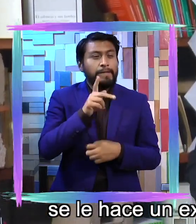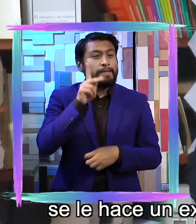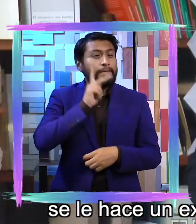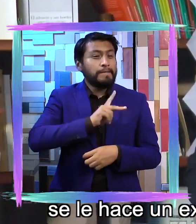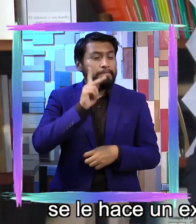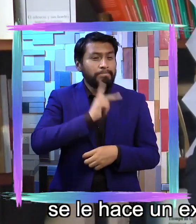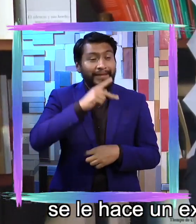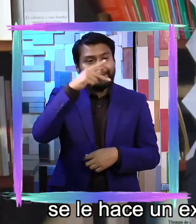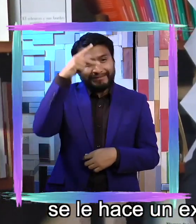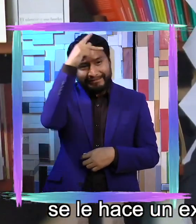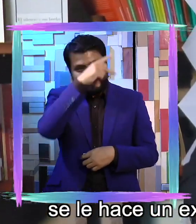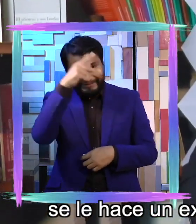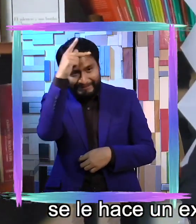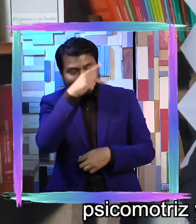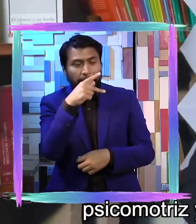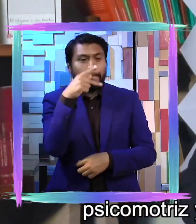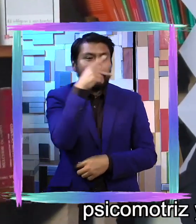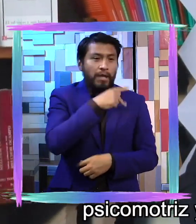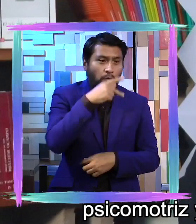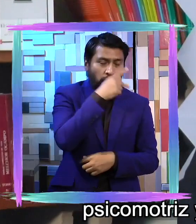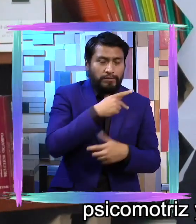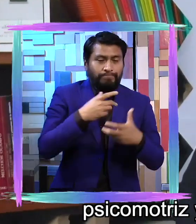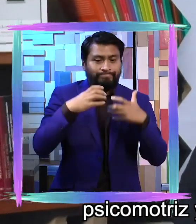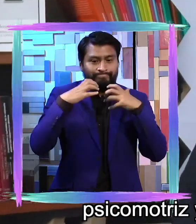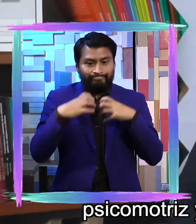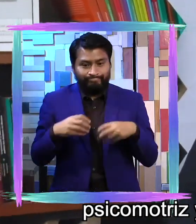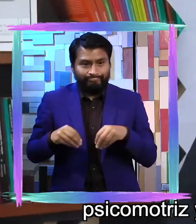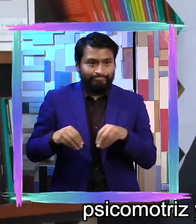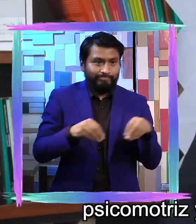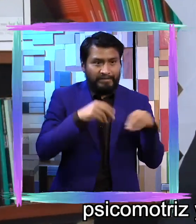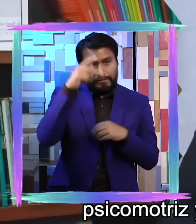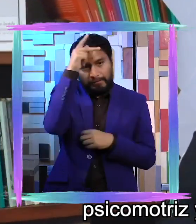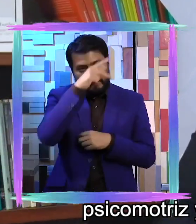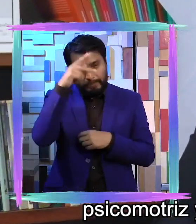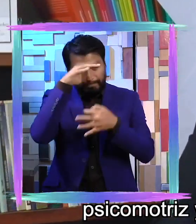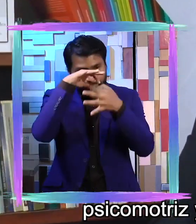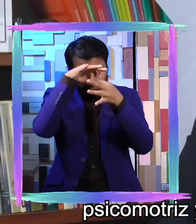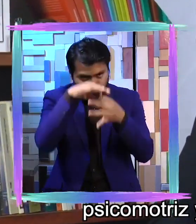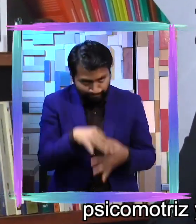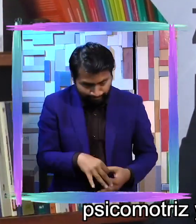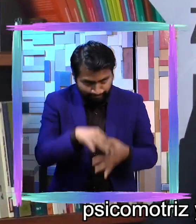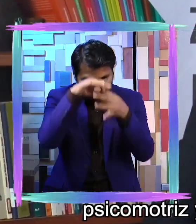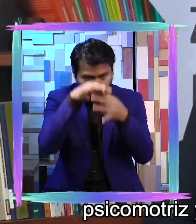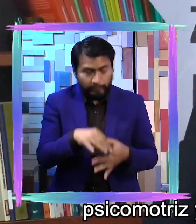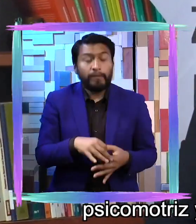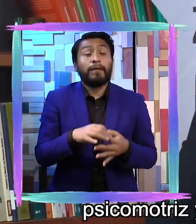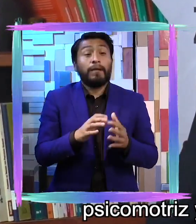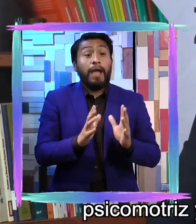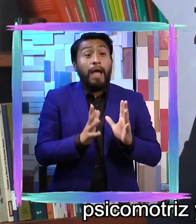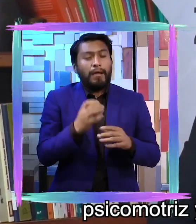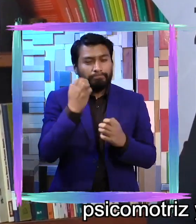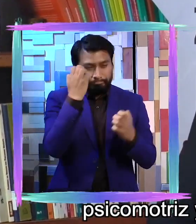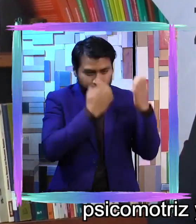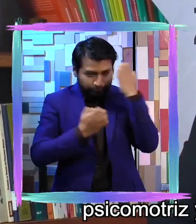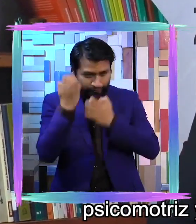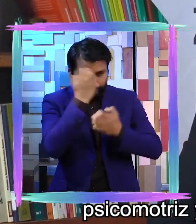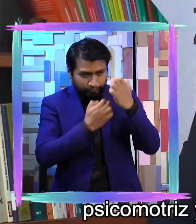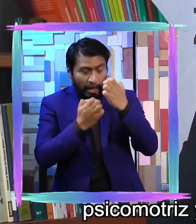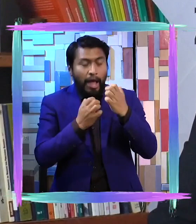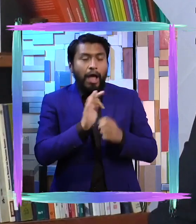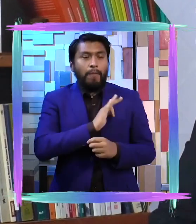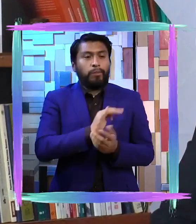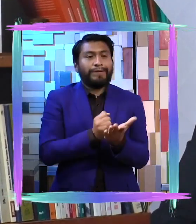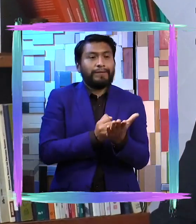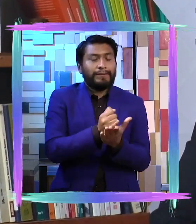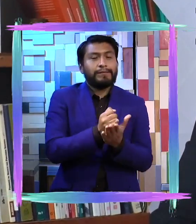psicopedagógico, psicomotriz, y ahí se ingresa para ver en qué, en qué